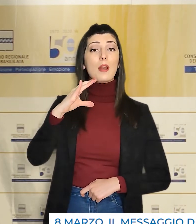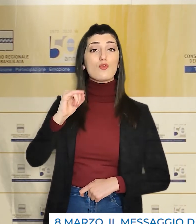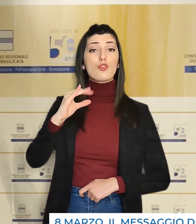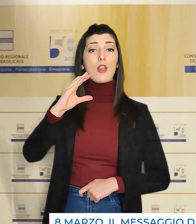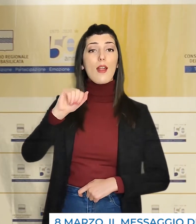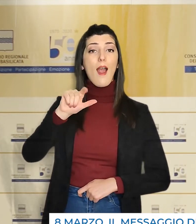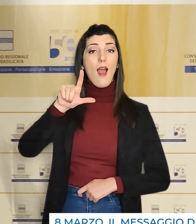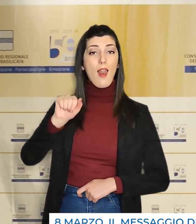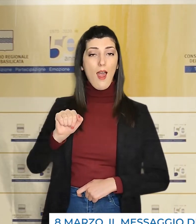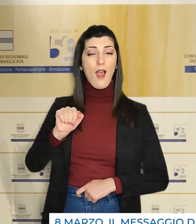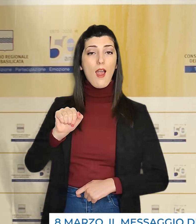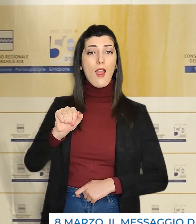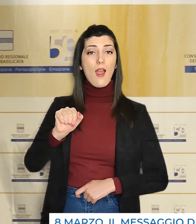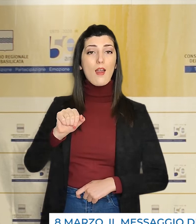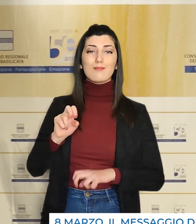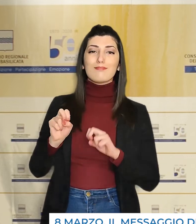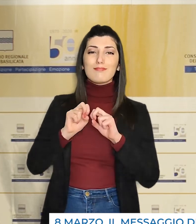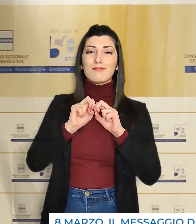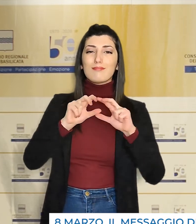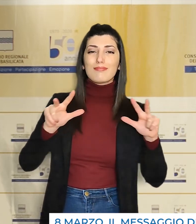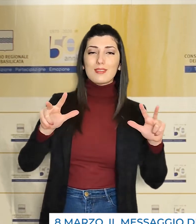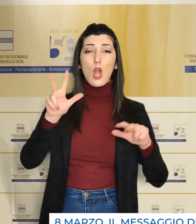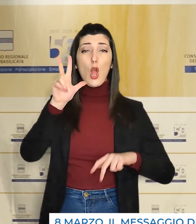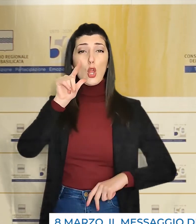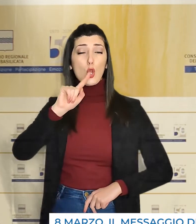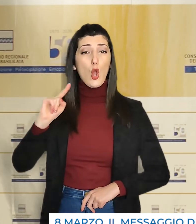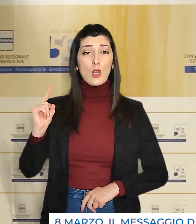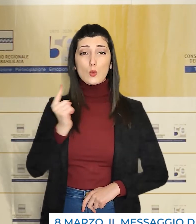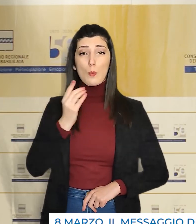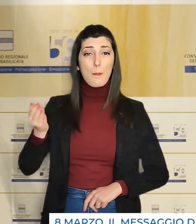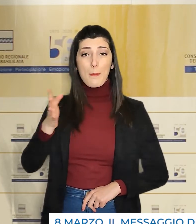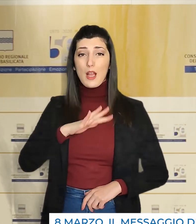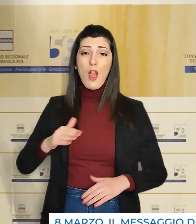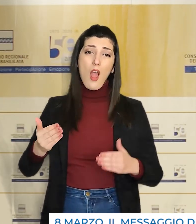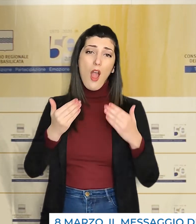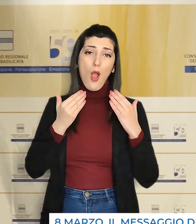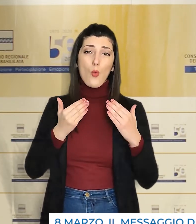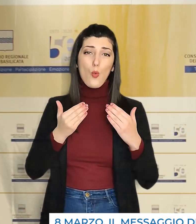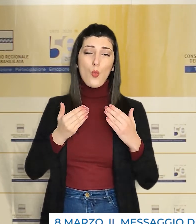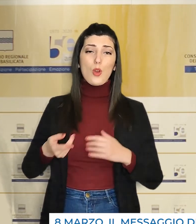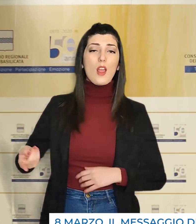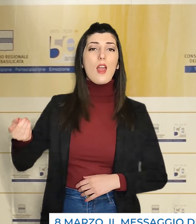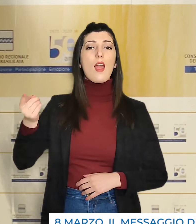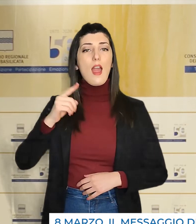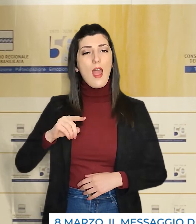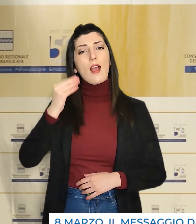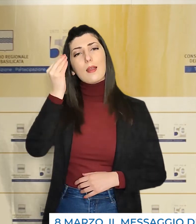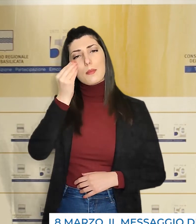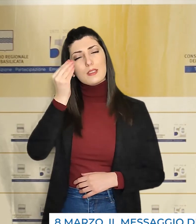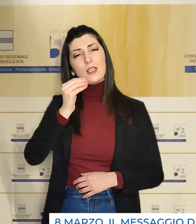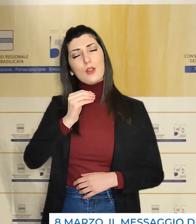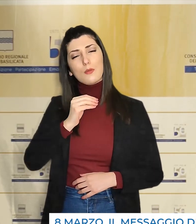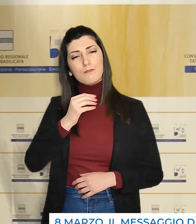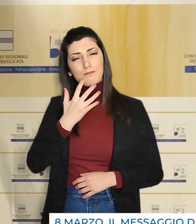Carmine Cicala, ha rivolto un messaggio di augurio a tutte le donne lucane e un pensiero commosso